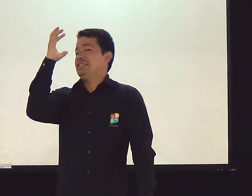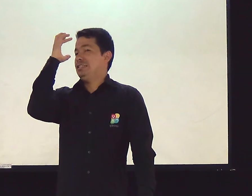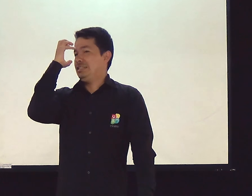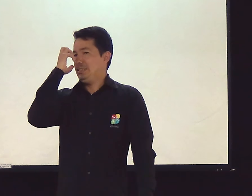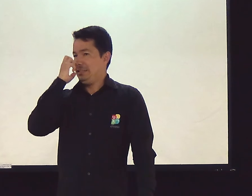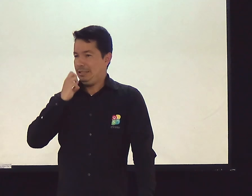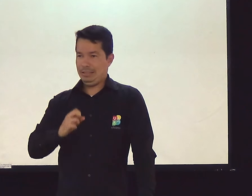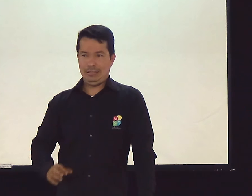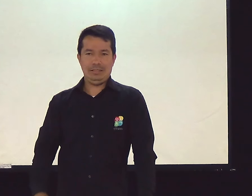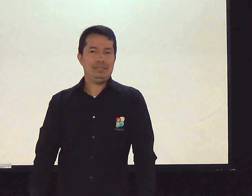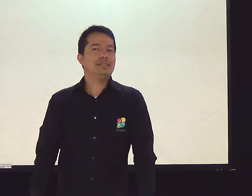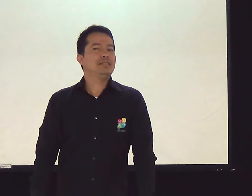É sério?